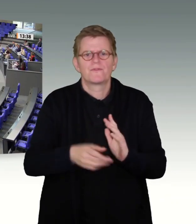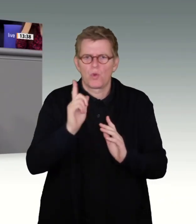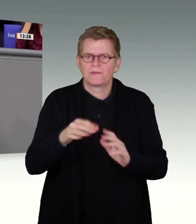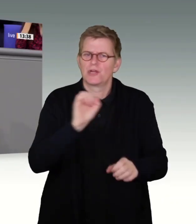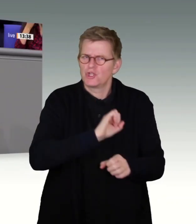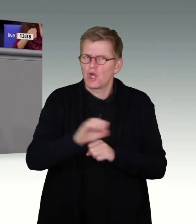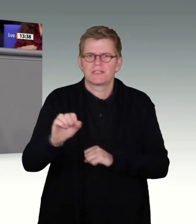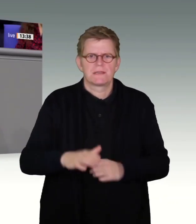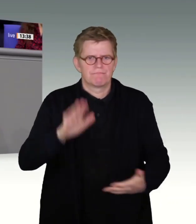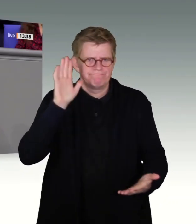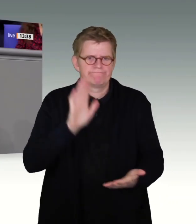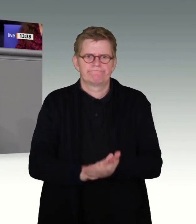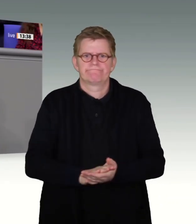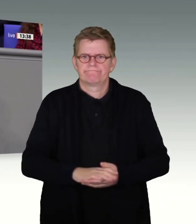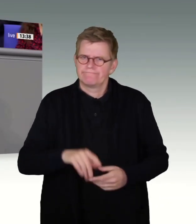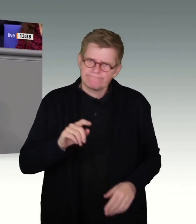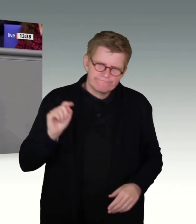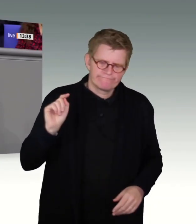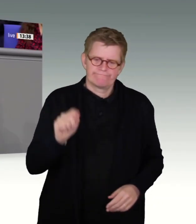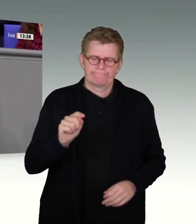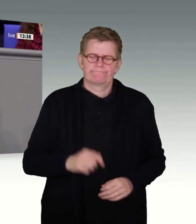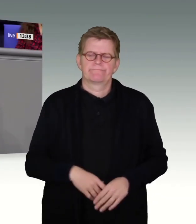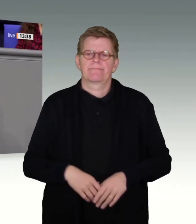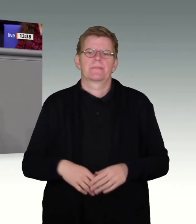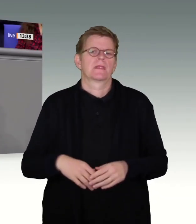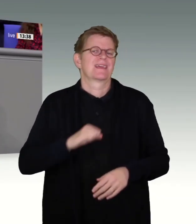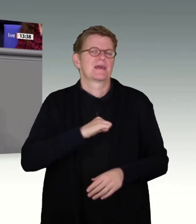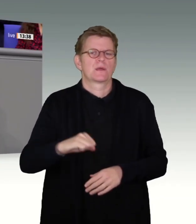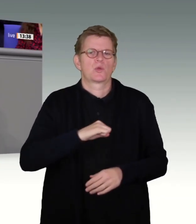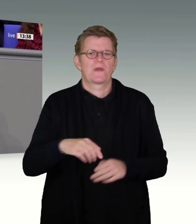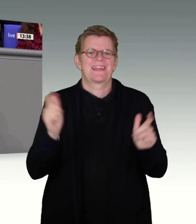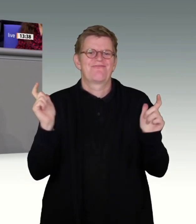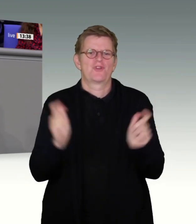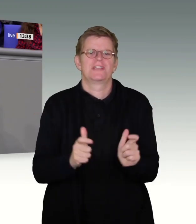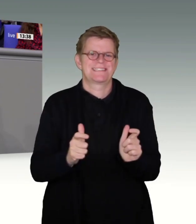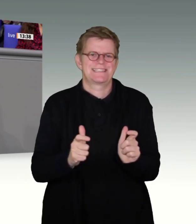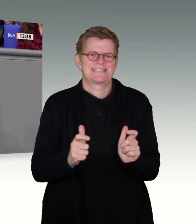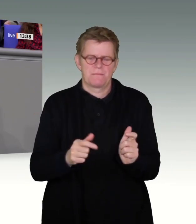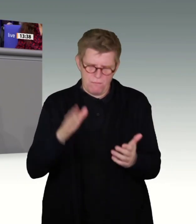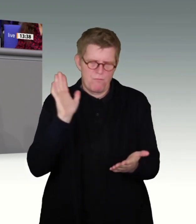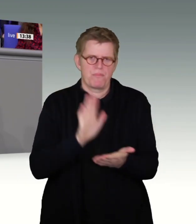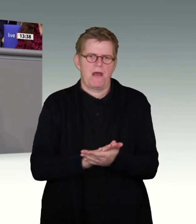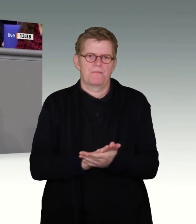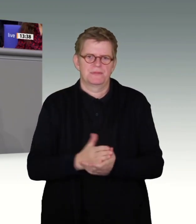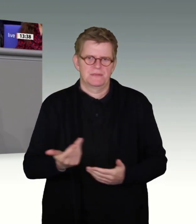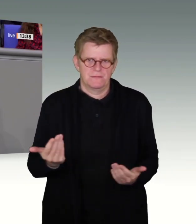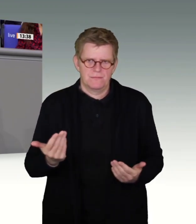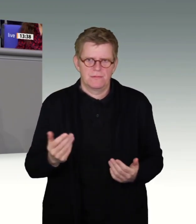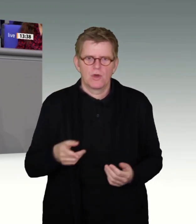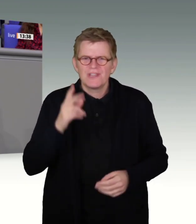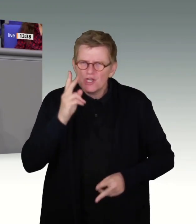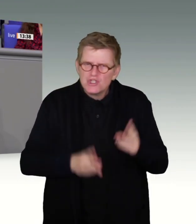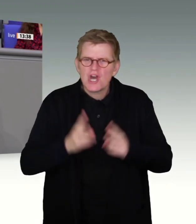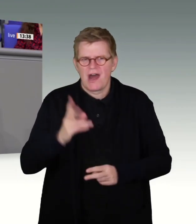Wir gehen den Quick Freeze weg, liebe Kolleginnen und Kollegen. Schade, dass die heutige Debatte so völlig überraschungsfrei